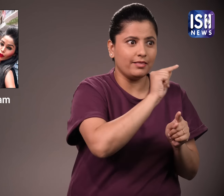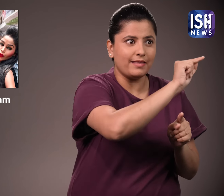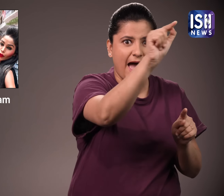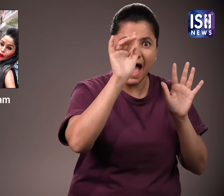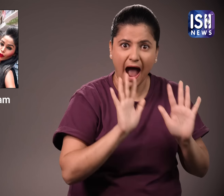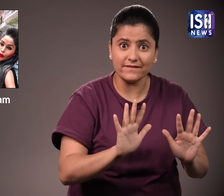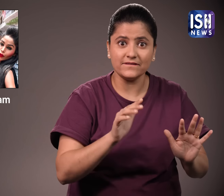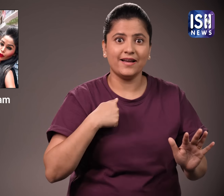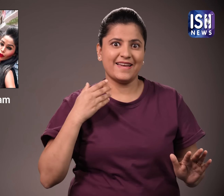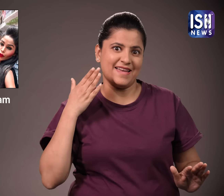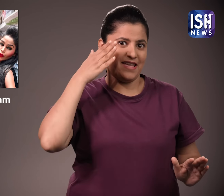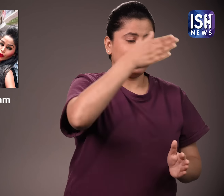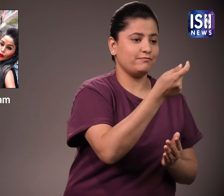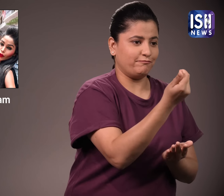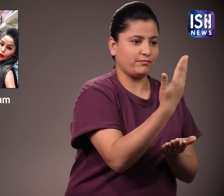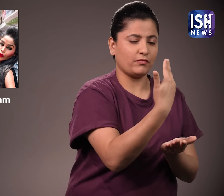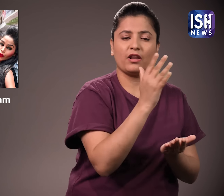-पिता से पारम पर एक पैसा नहीं लेंगे